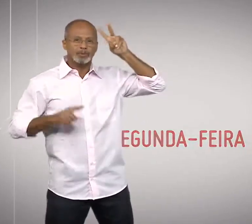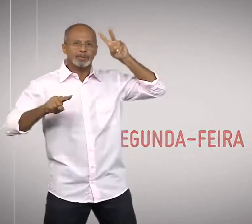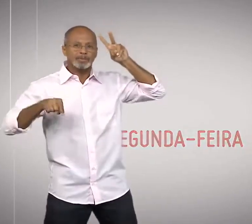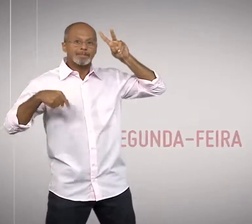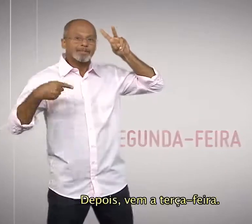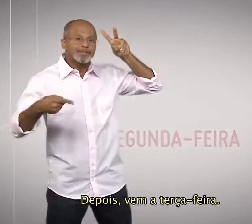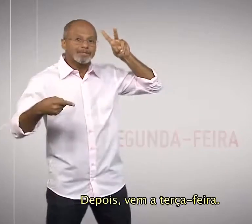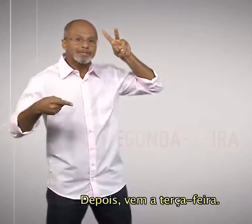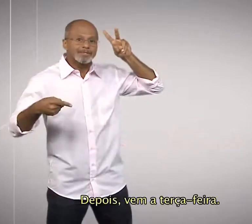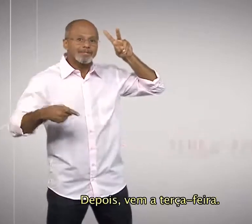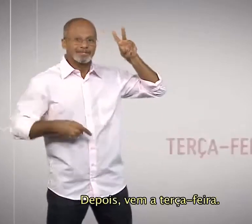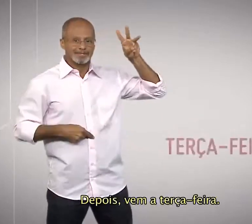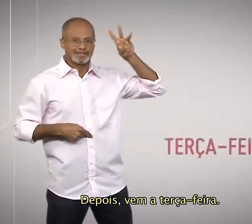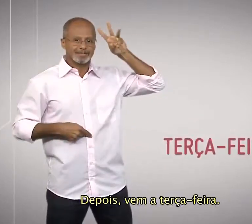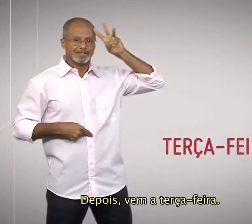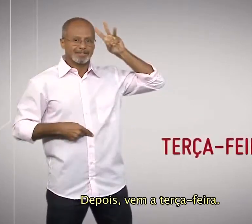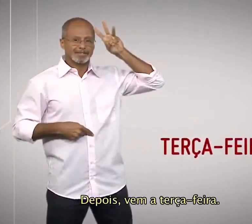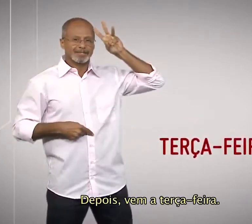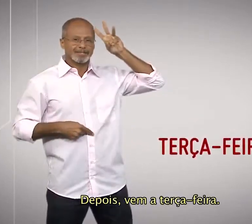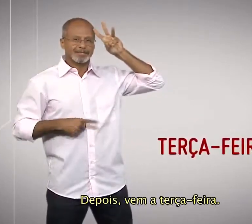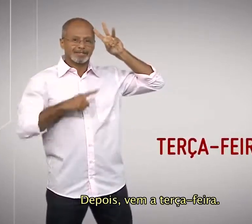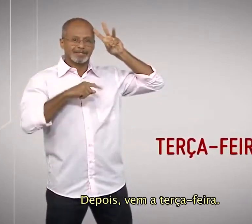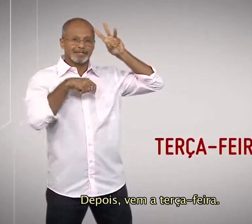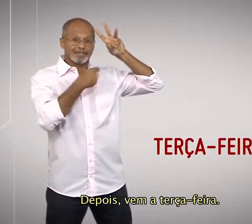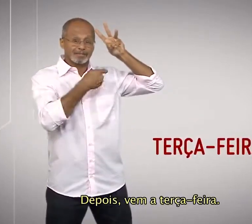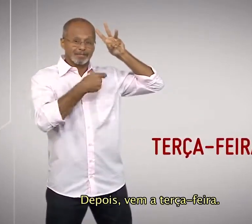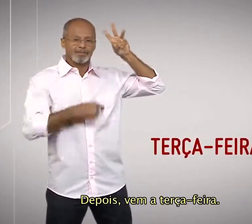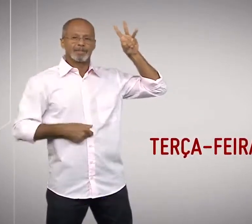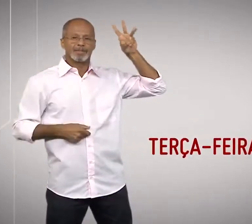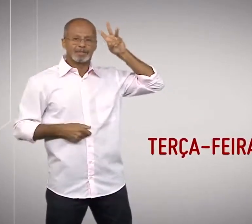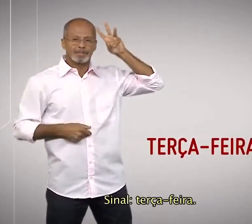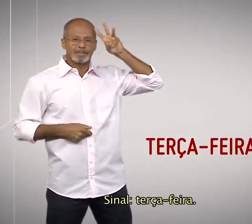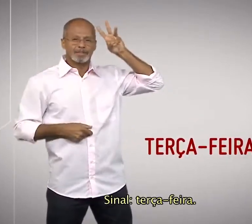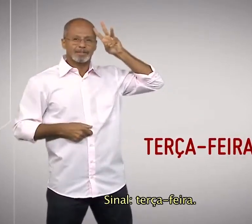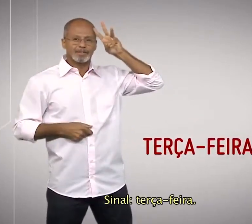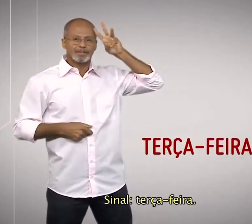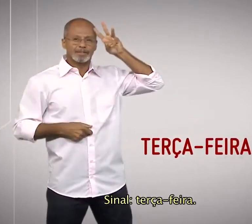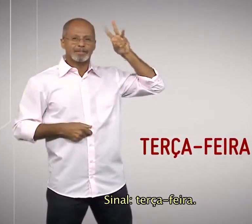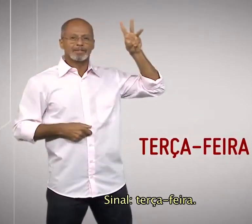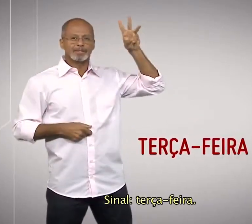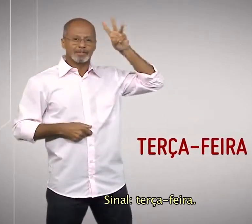Depois, vem a terça-feira. Sinal, terça-feira.